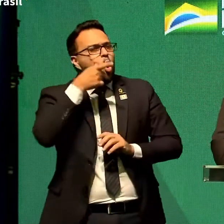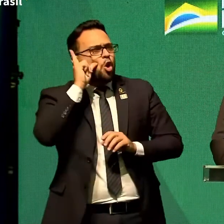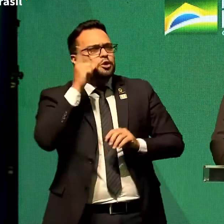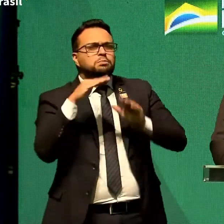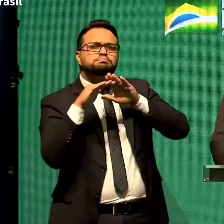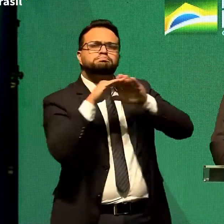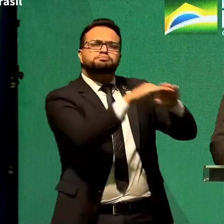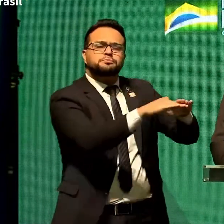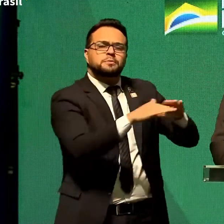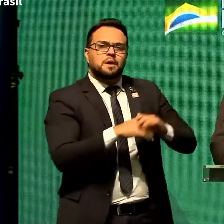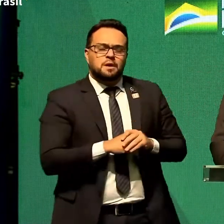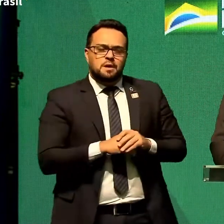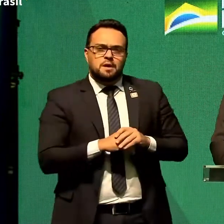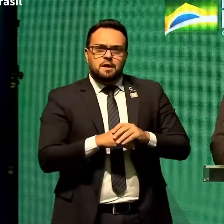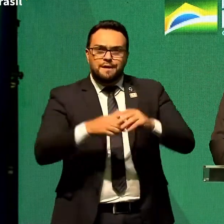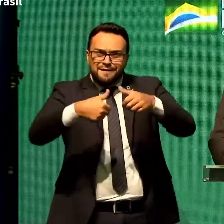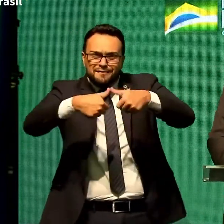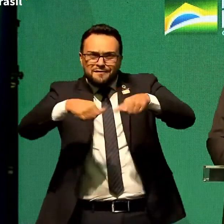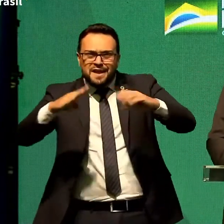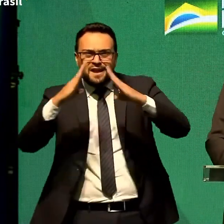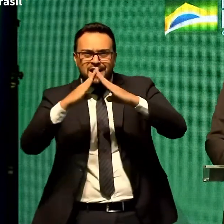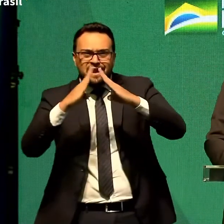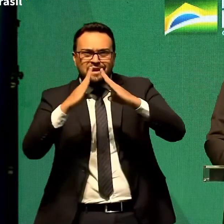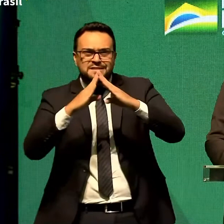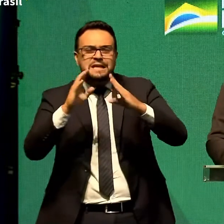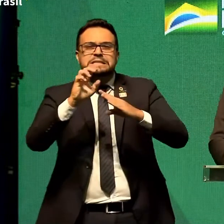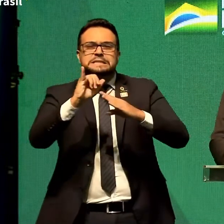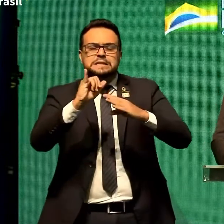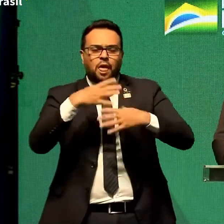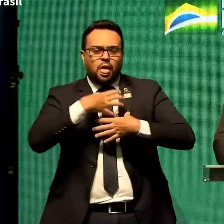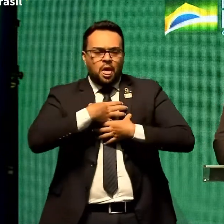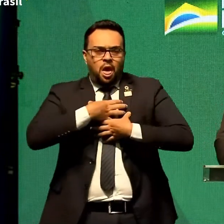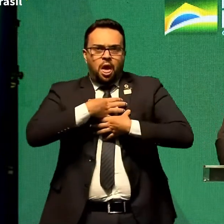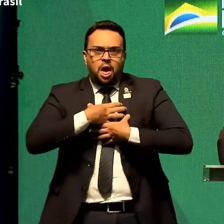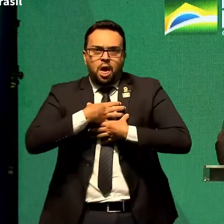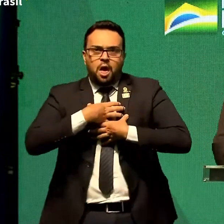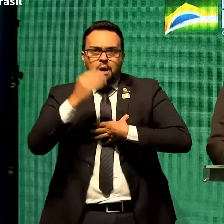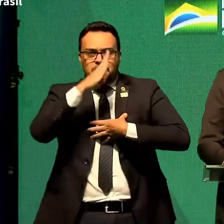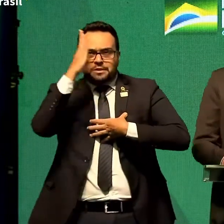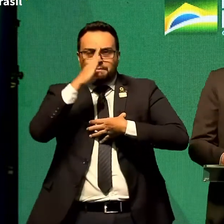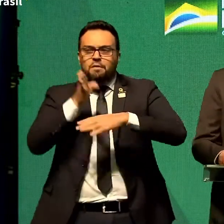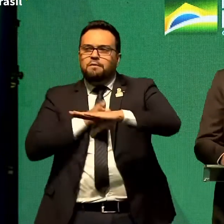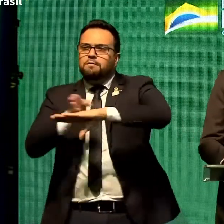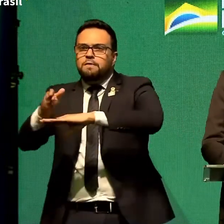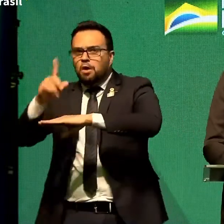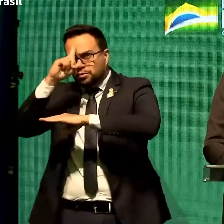olha, vai para casa, falta de ar, para o hospital, para fazer o quê? Para ser entubado?